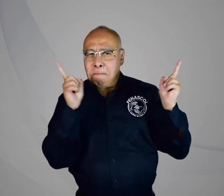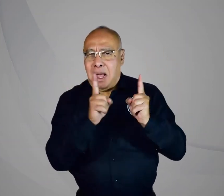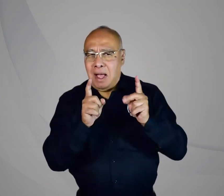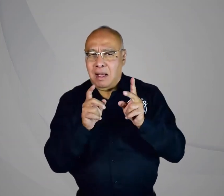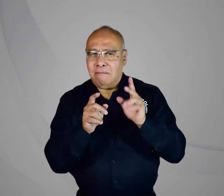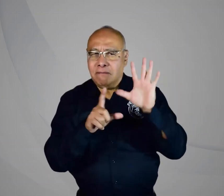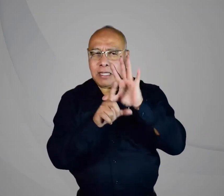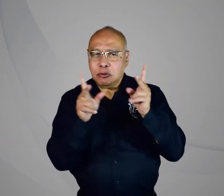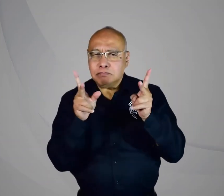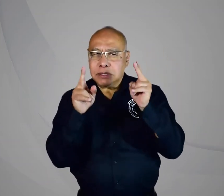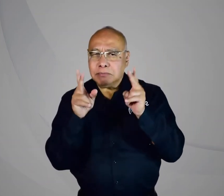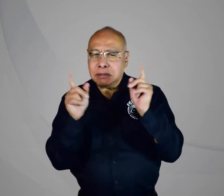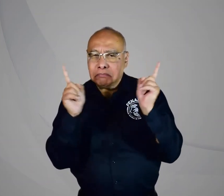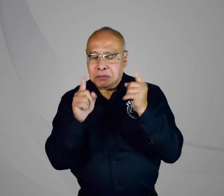Queremos mostrarles algunos apartes de ellos.